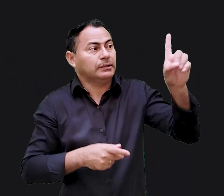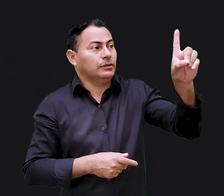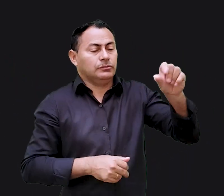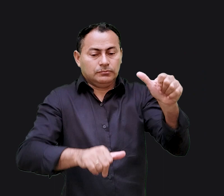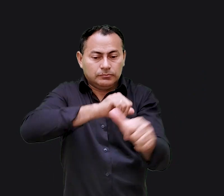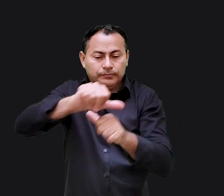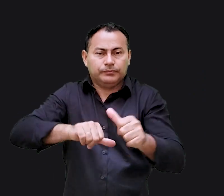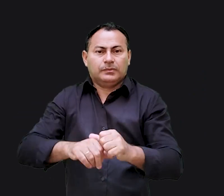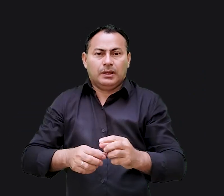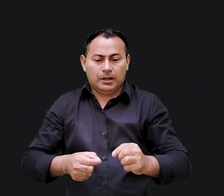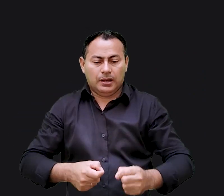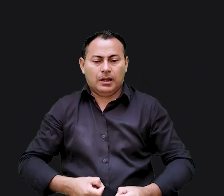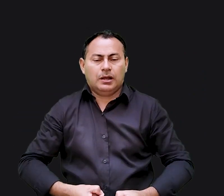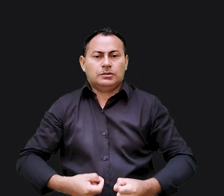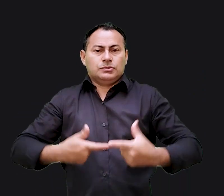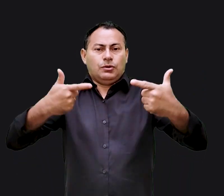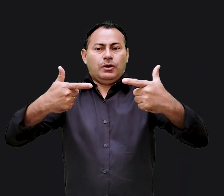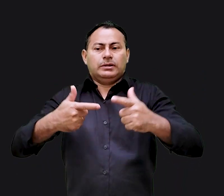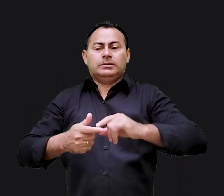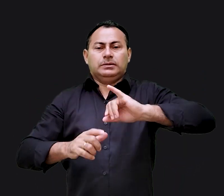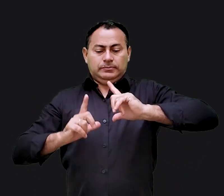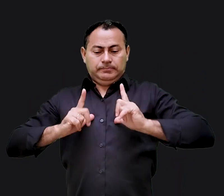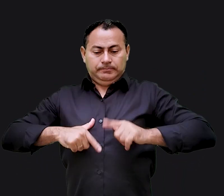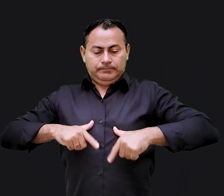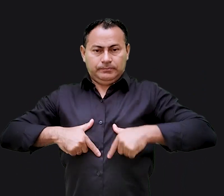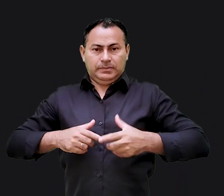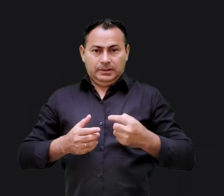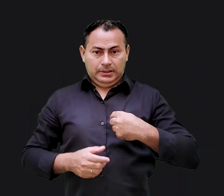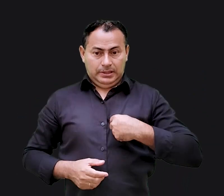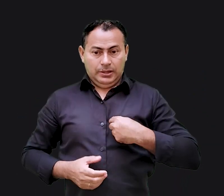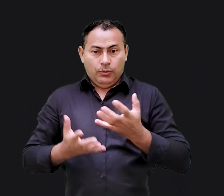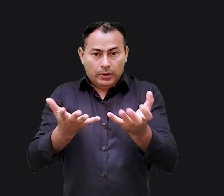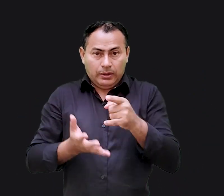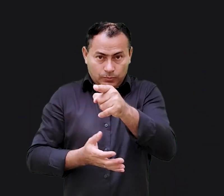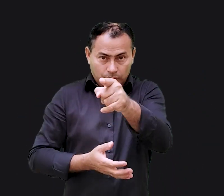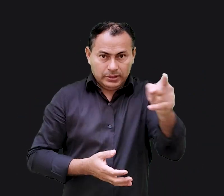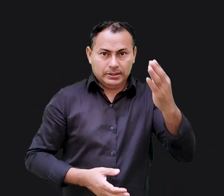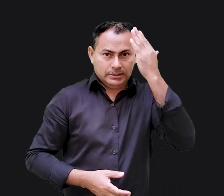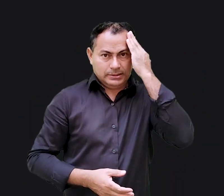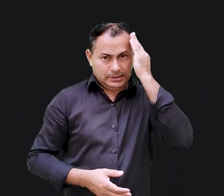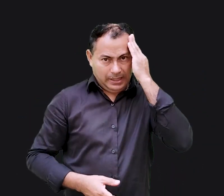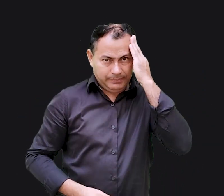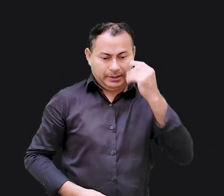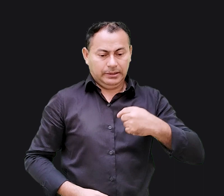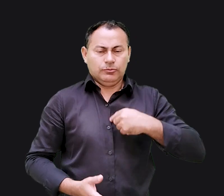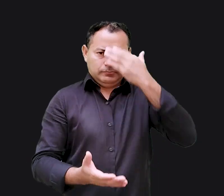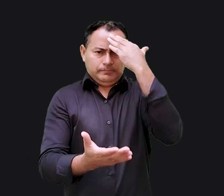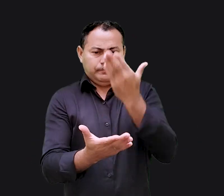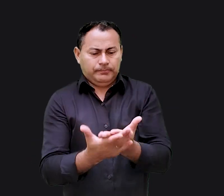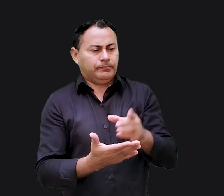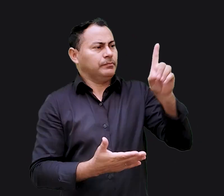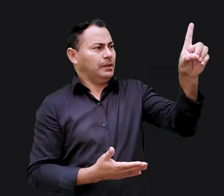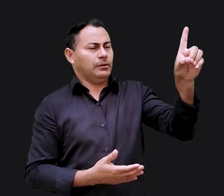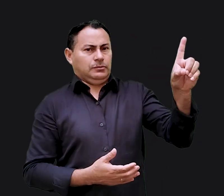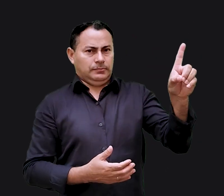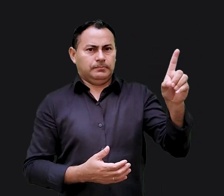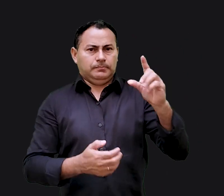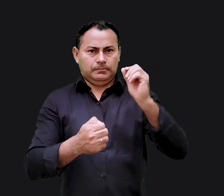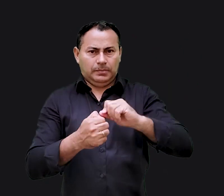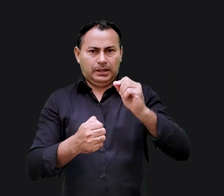Deus vai restaurar a sorte de Israel e eu quero que vocês saibam que eu creio realmente que Deus